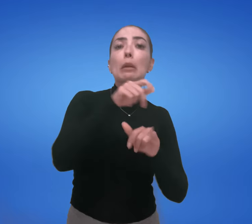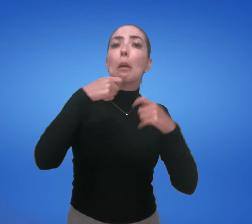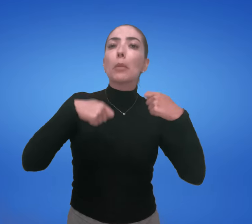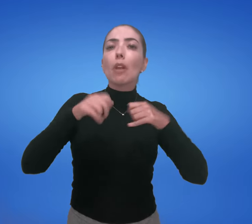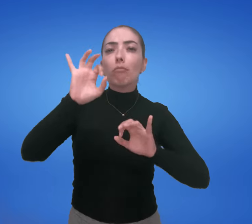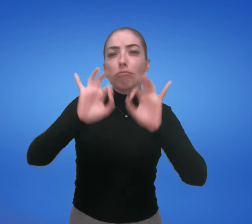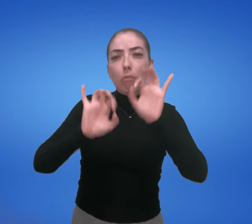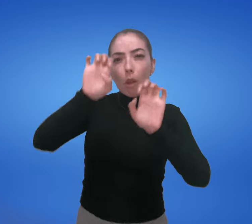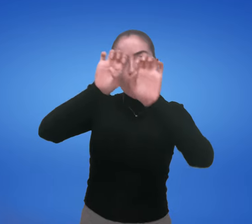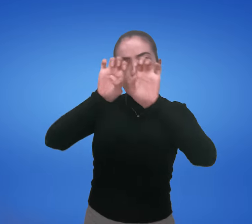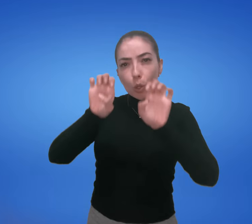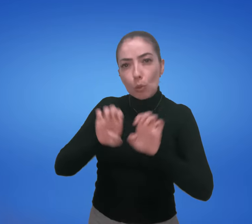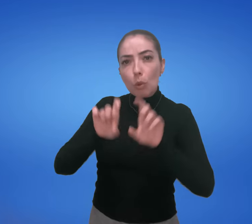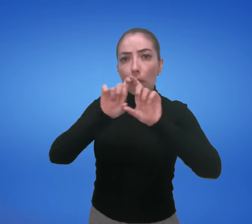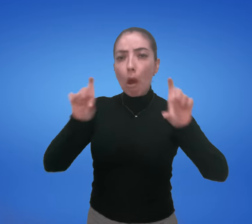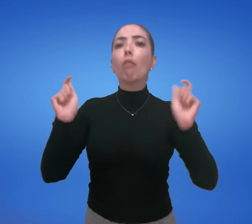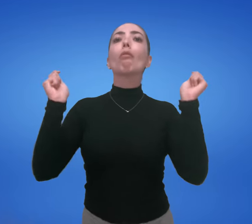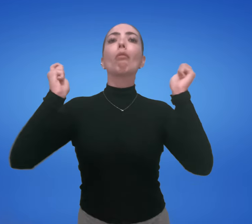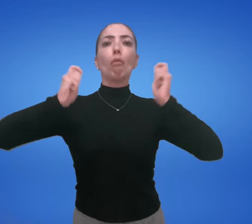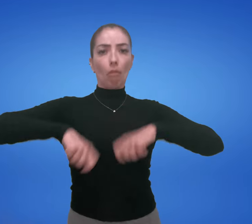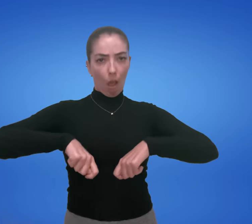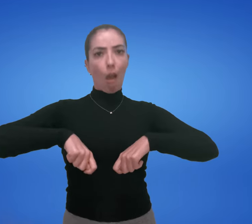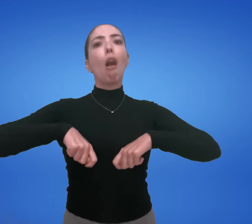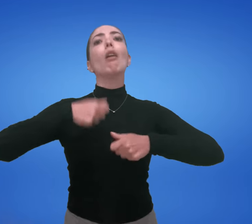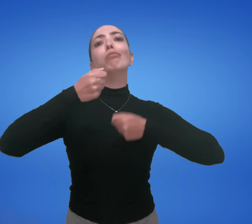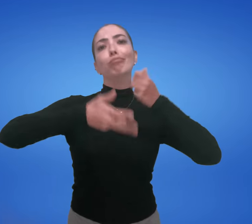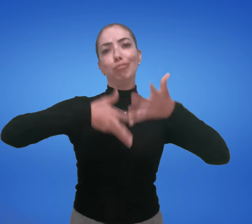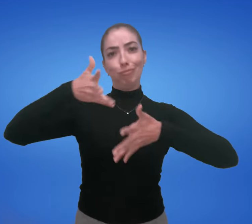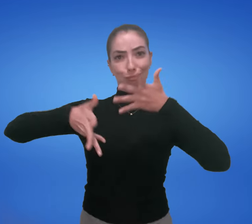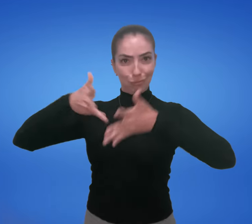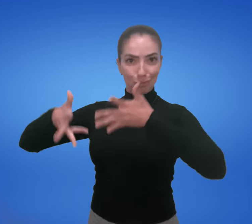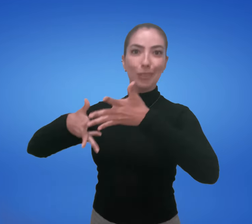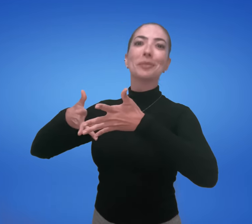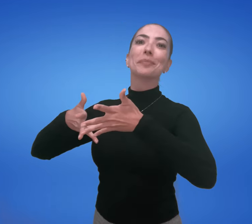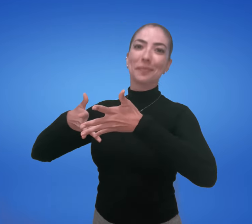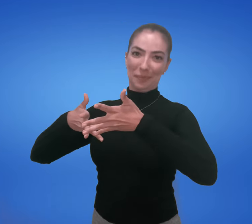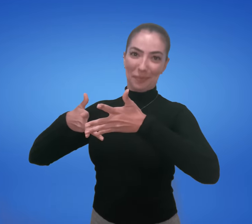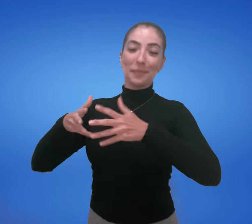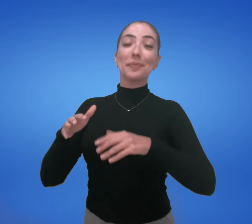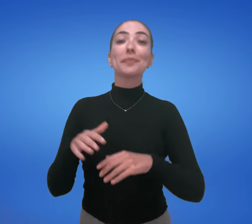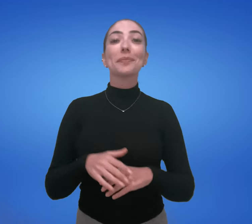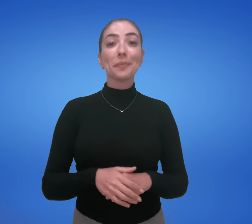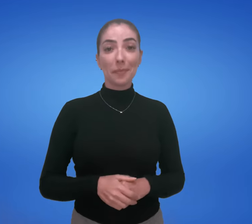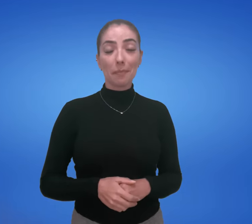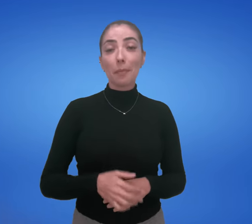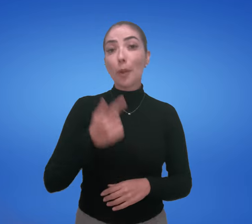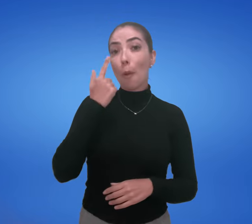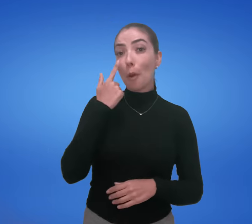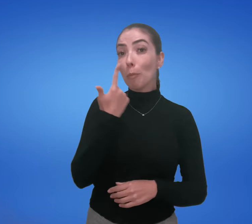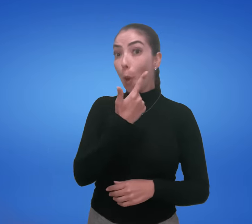Essa estrutura também é possível em língua de sinais. Vamos ver outro exemplo.